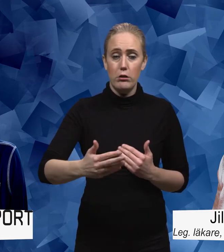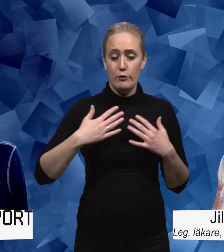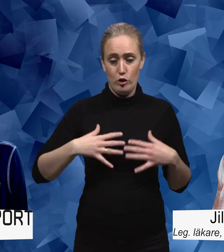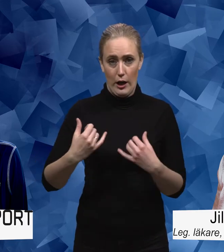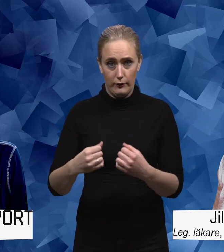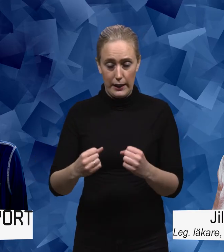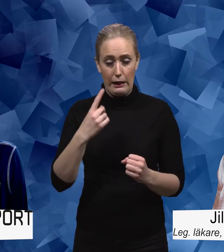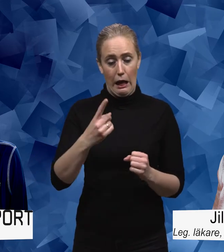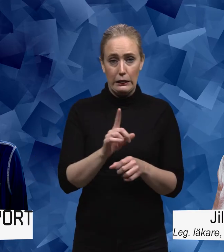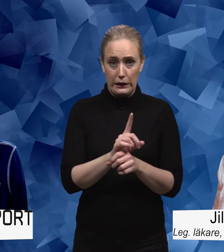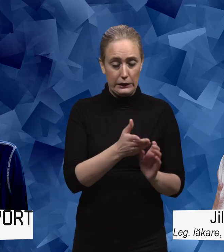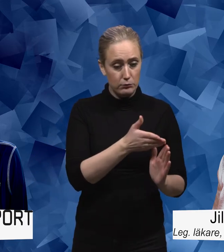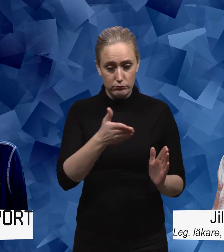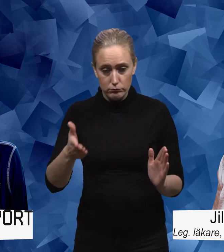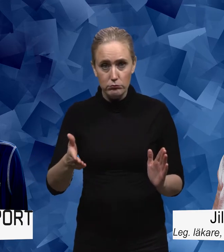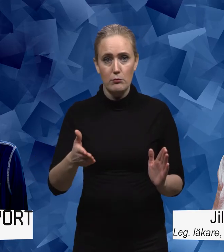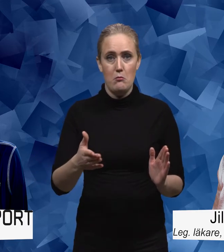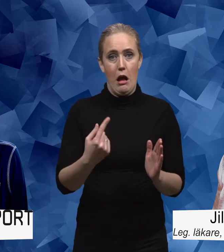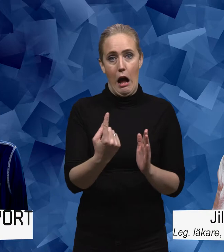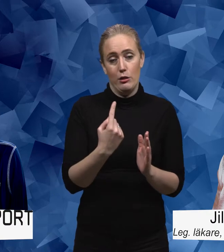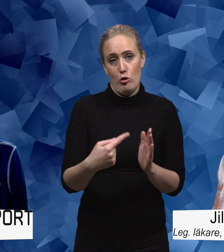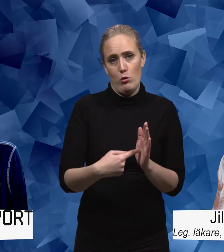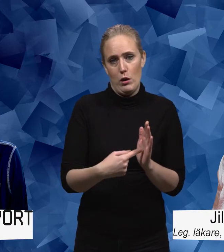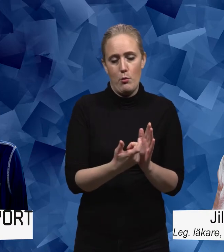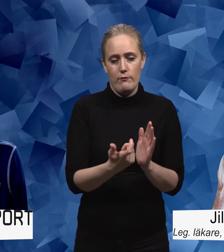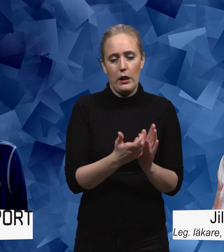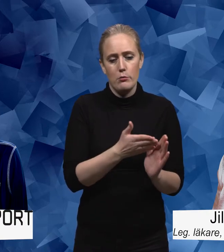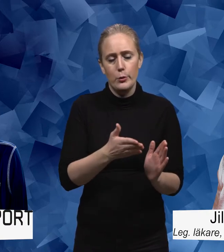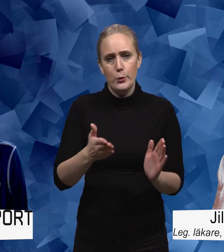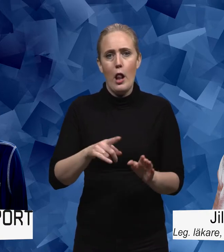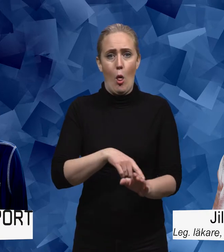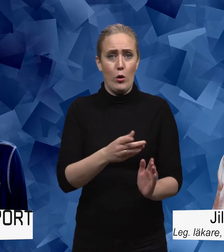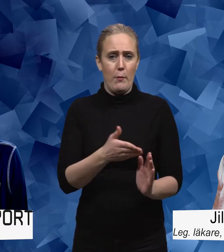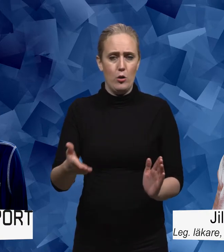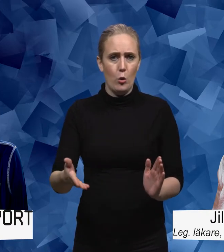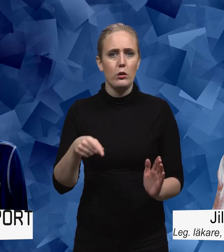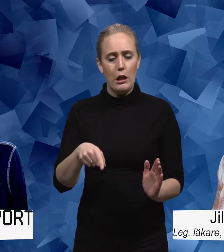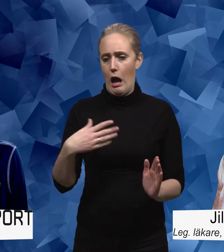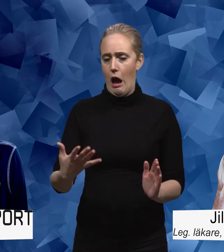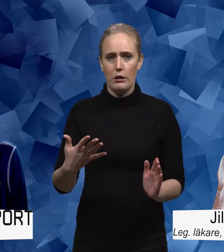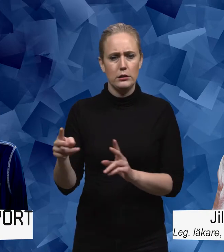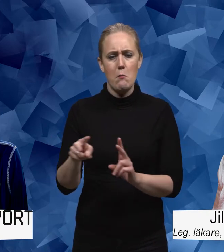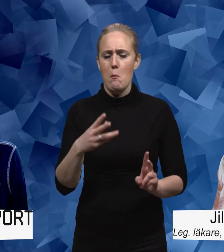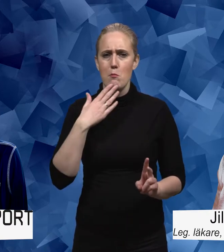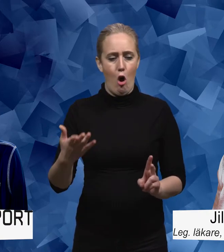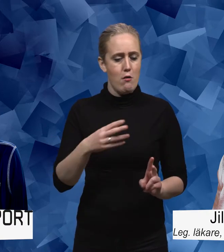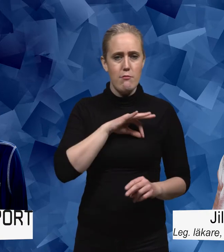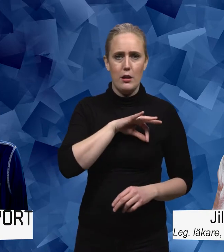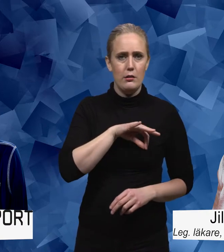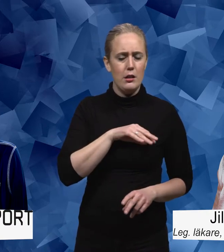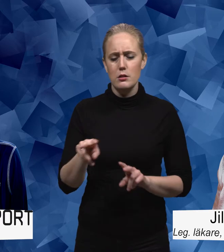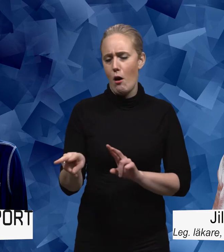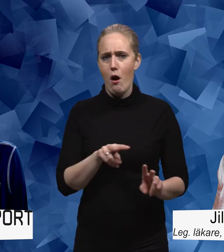en viss tid och visst många gånger per vecka under en tillräckligt lång period det är lika bra som läkemedel.